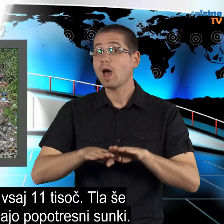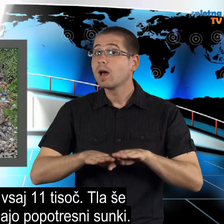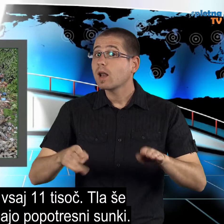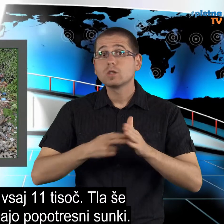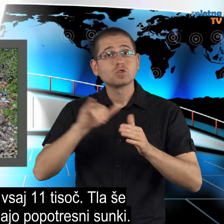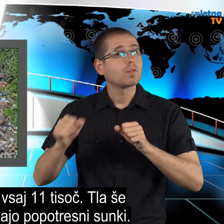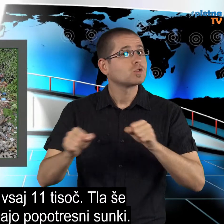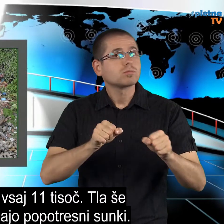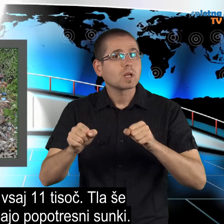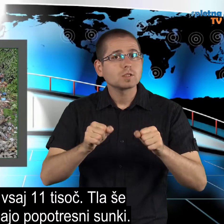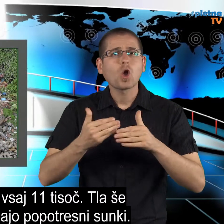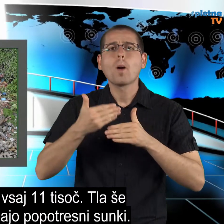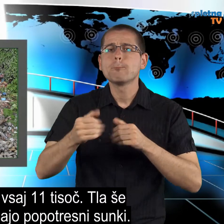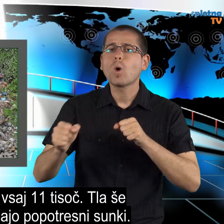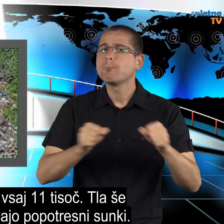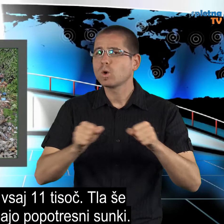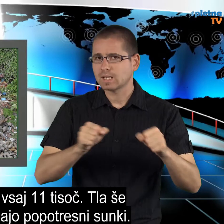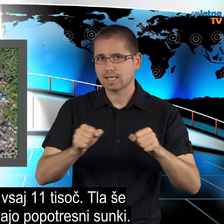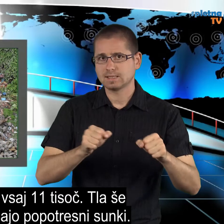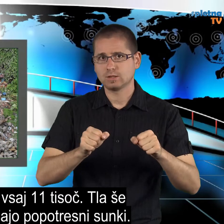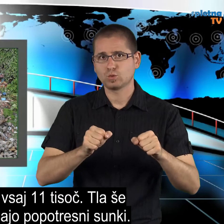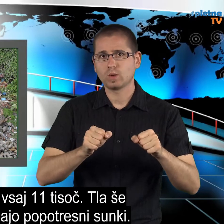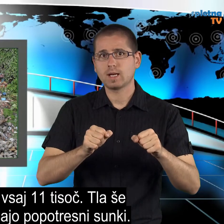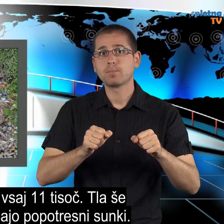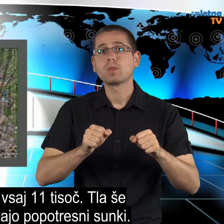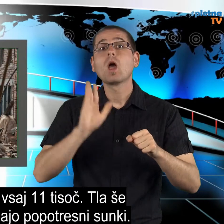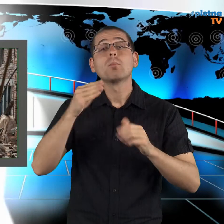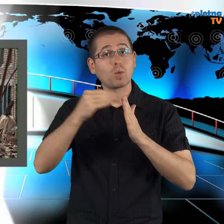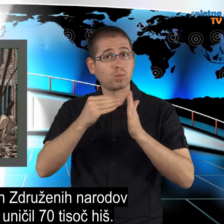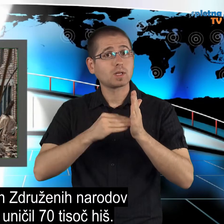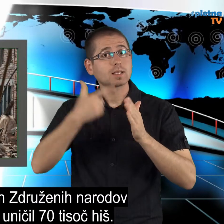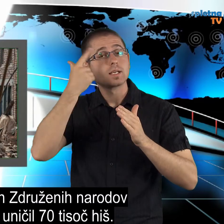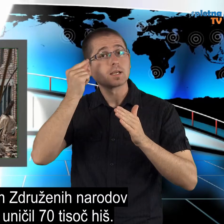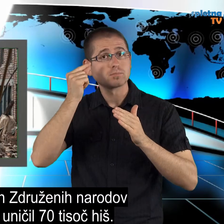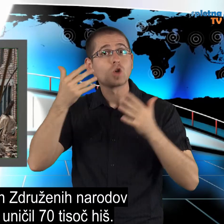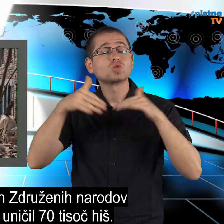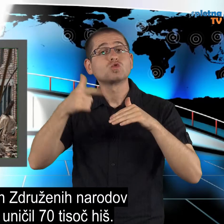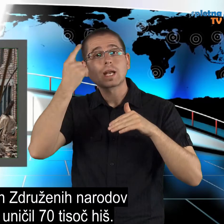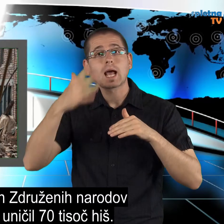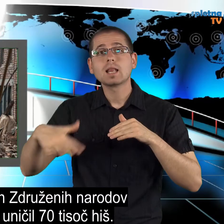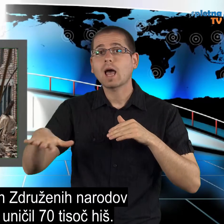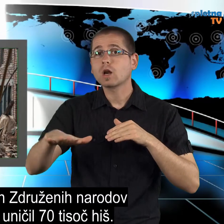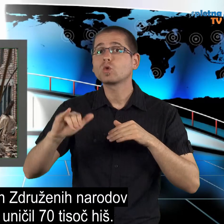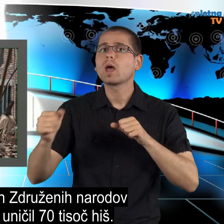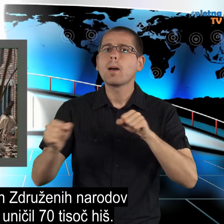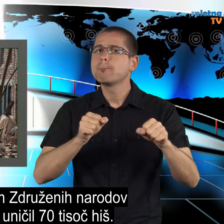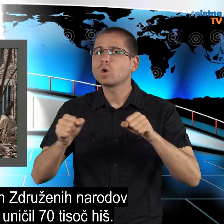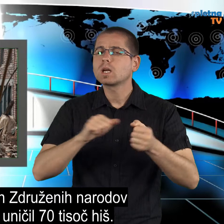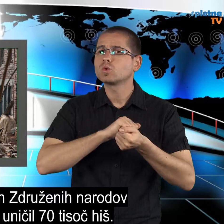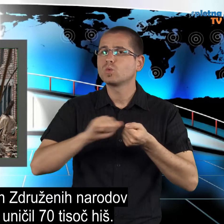Tla še vedno stresajo po potresni sunki. Po podatkih Združenih narodov je potres uničil 70